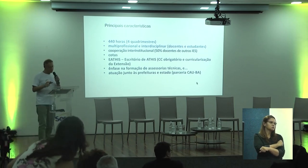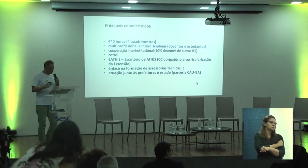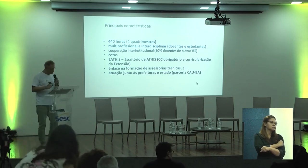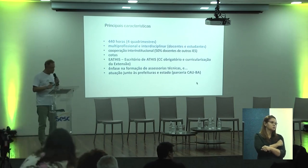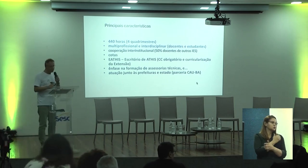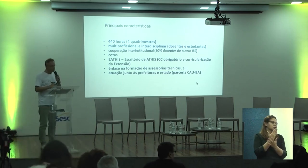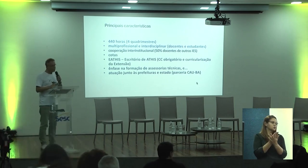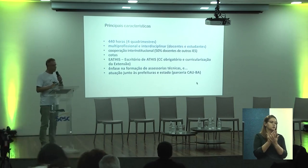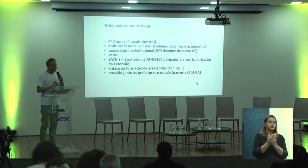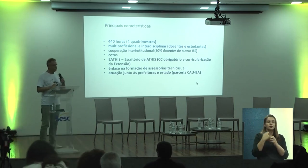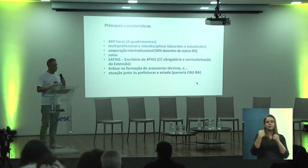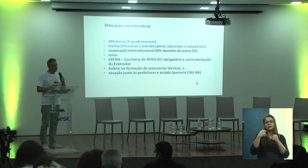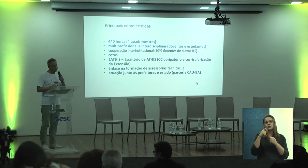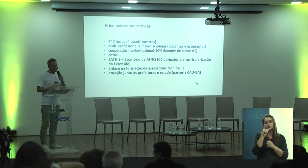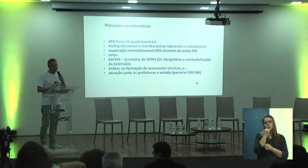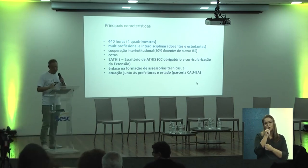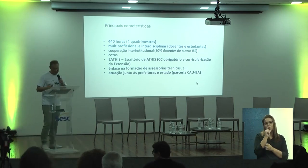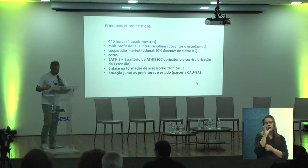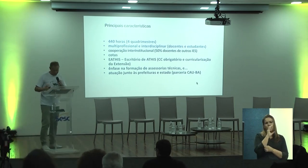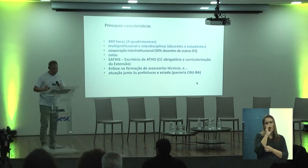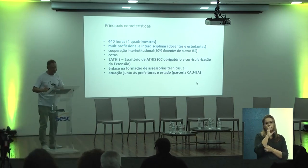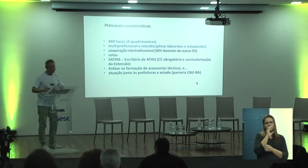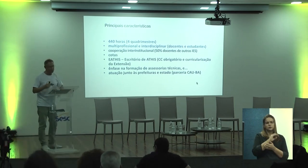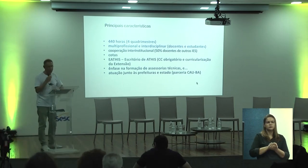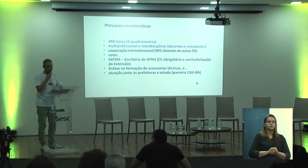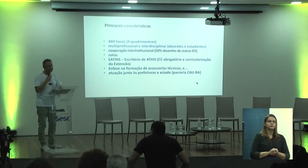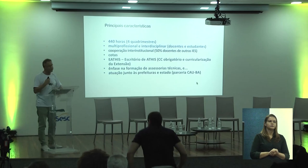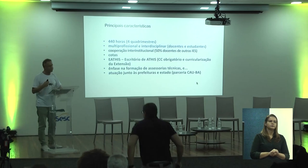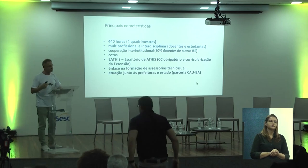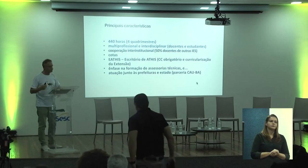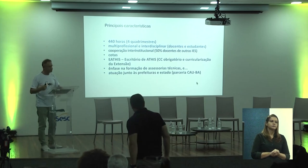Só um minutinho, eu preciso tomar uma água, assim, bem rápido.